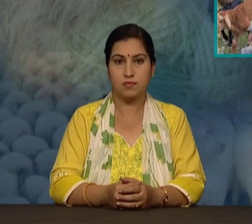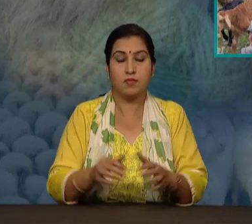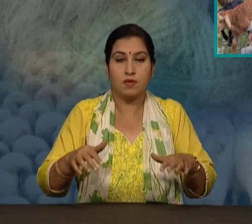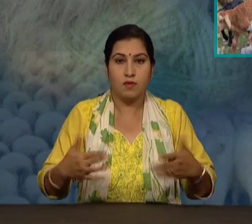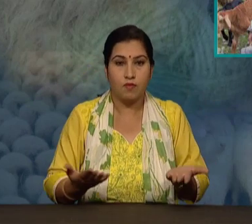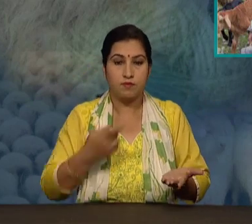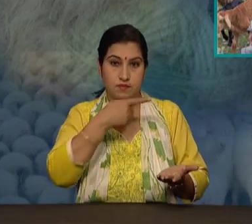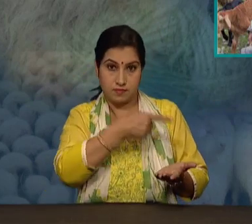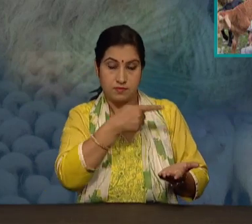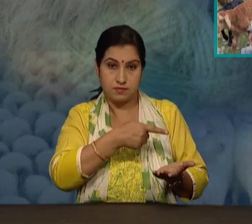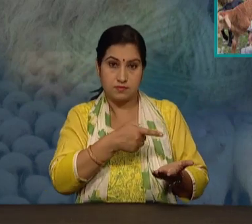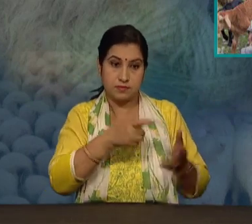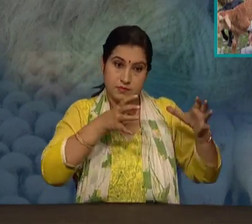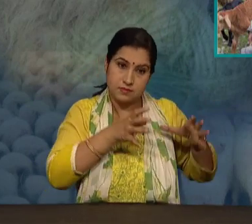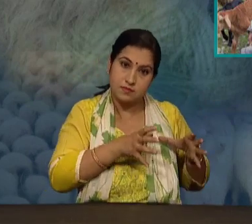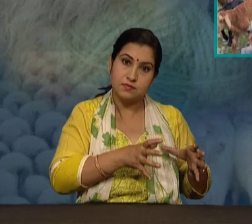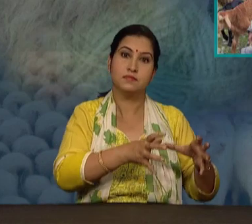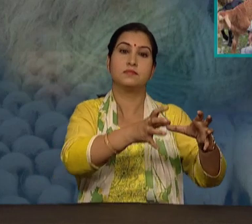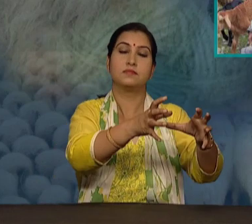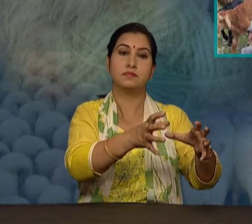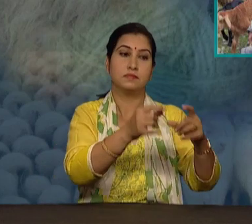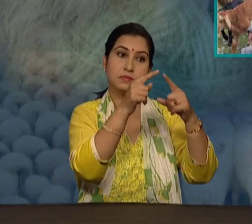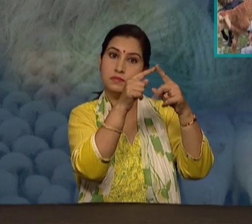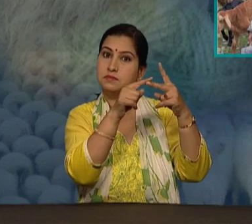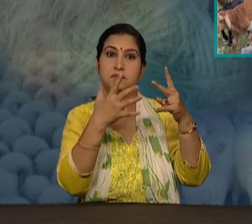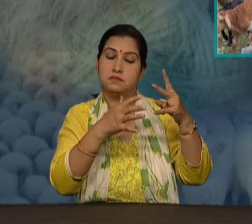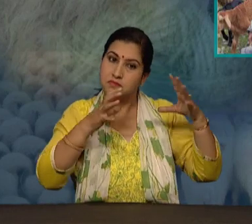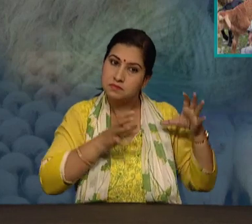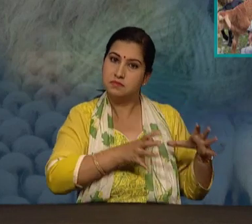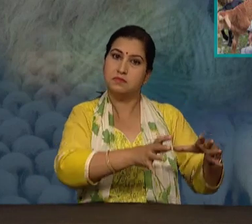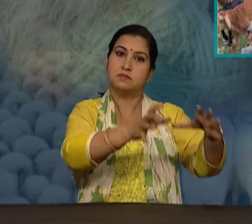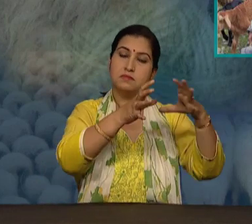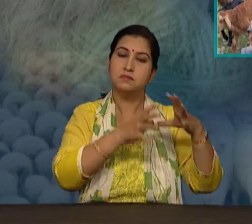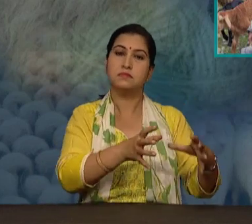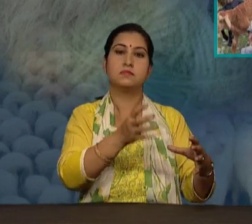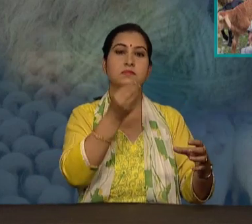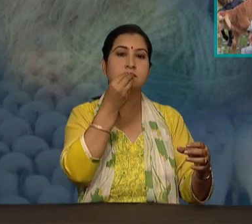ये जुण्ड में भेडों को चराने ले जाते हैं